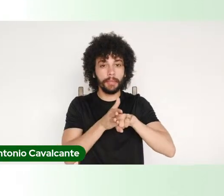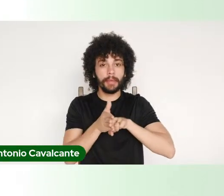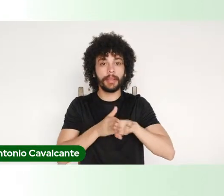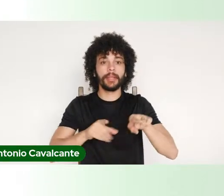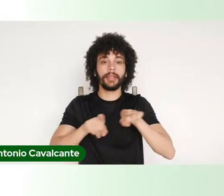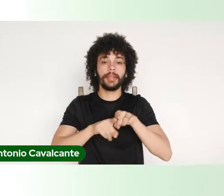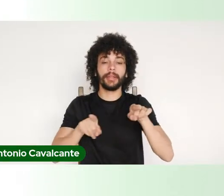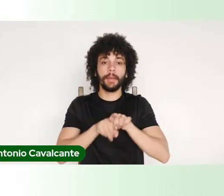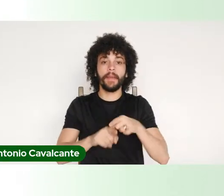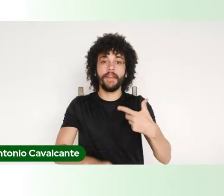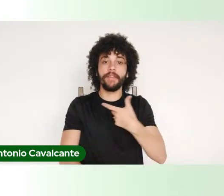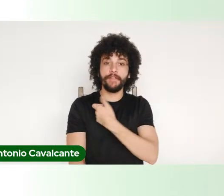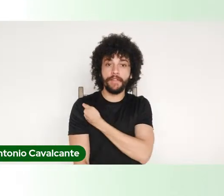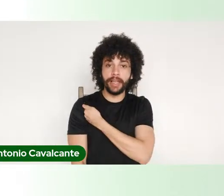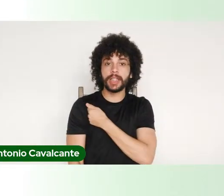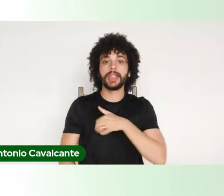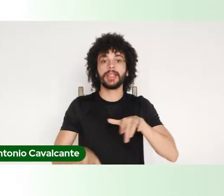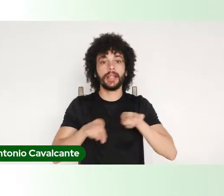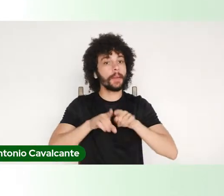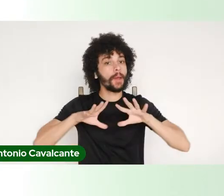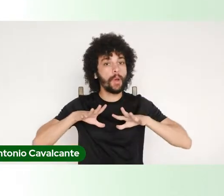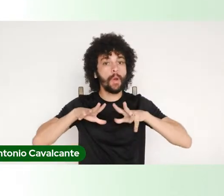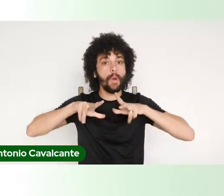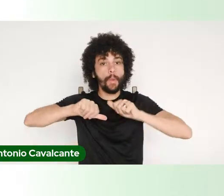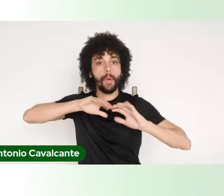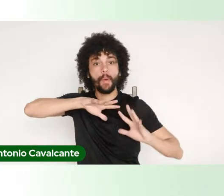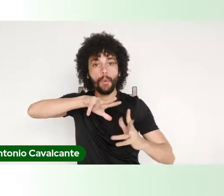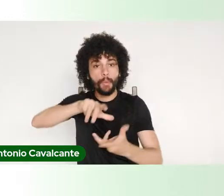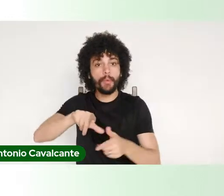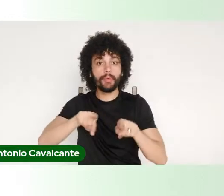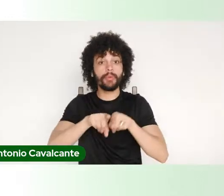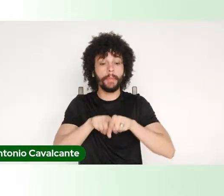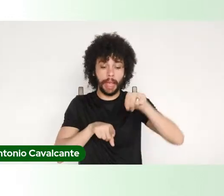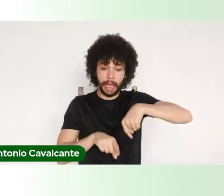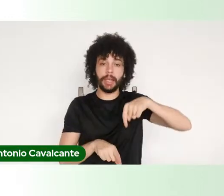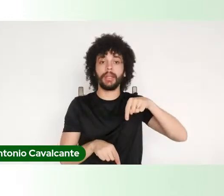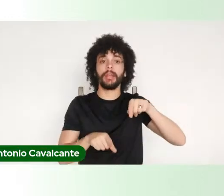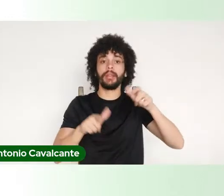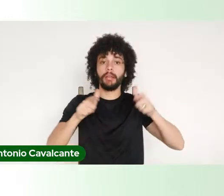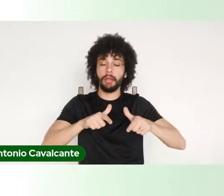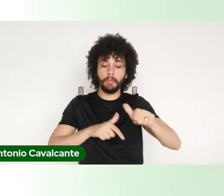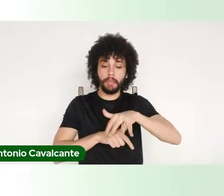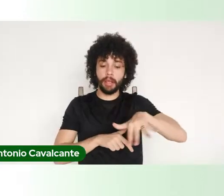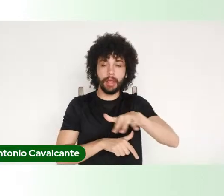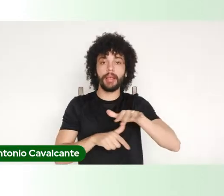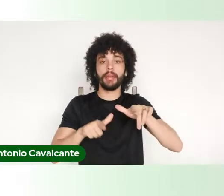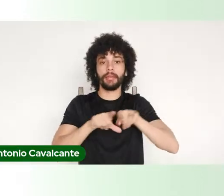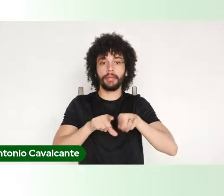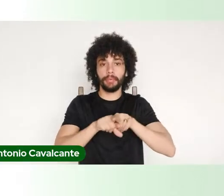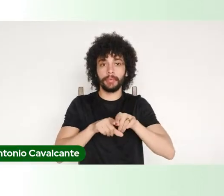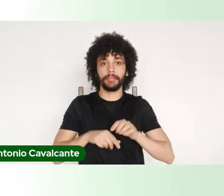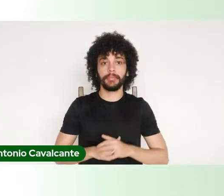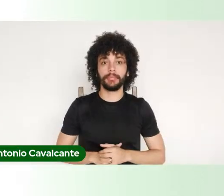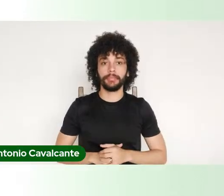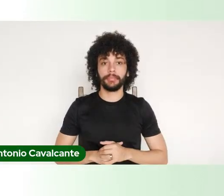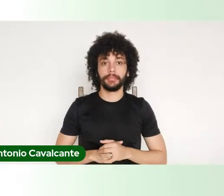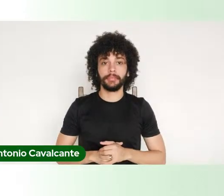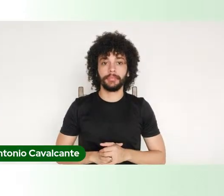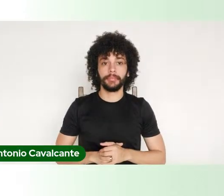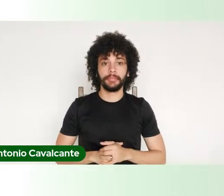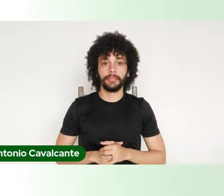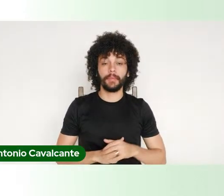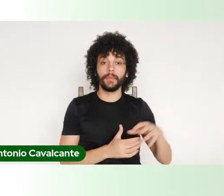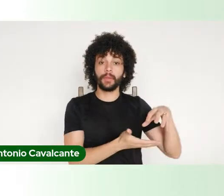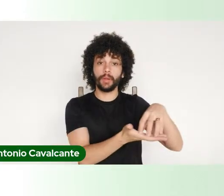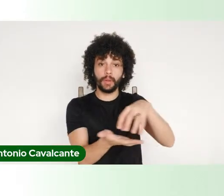vacinas como um todo, no mundo um todo, mas também aqui dentro das dos núcleos